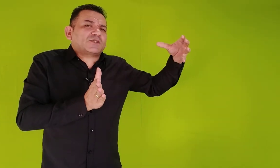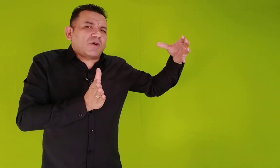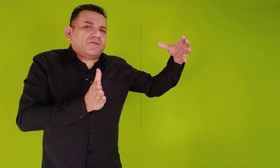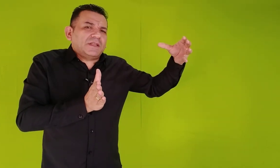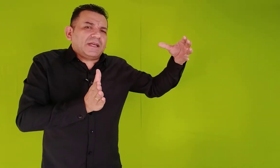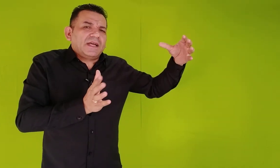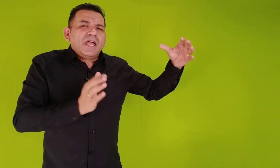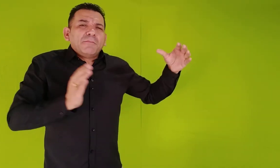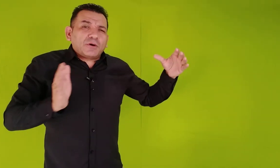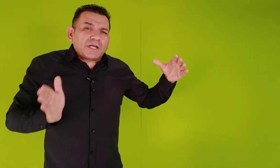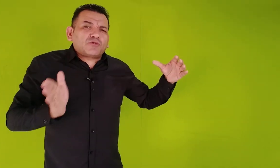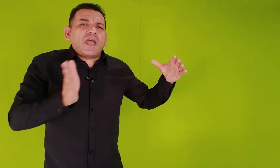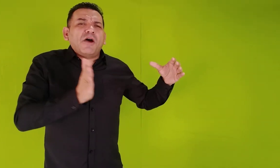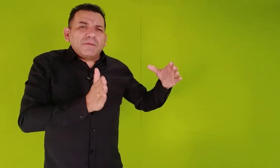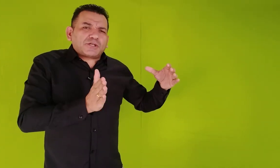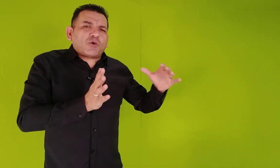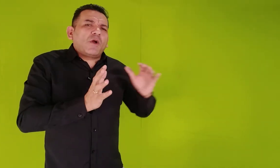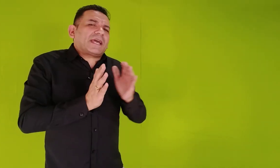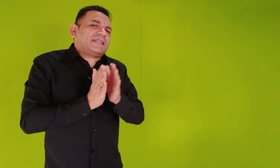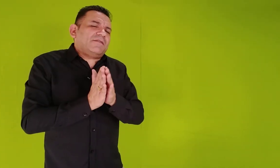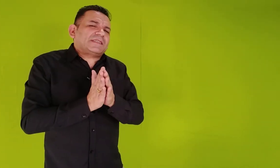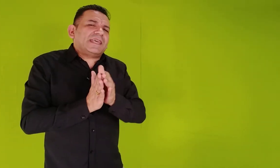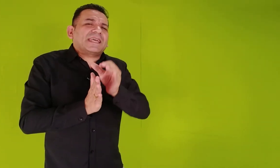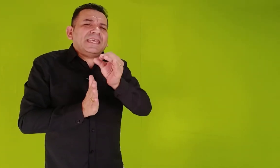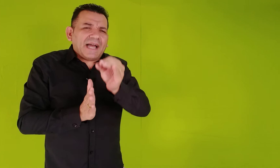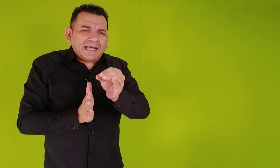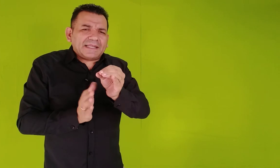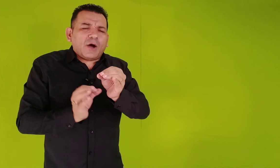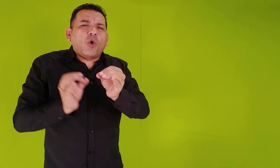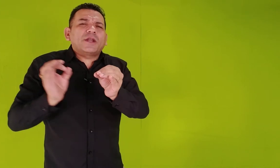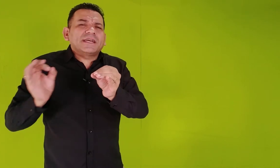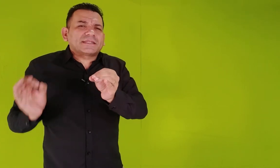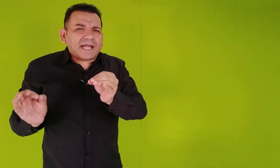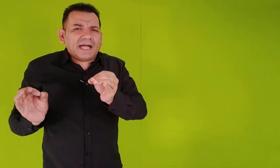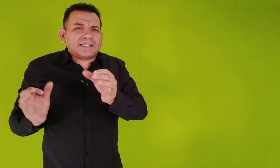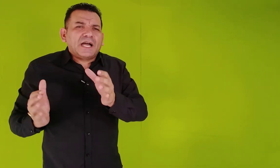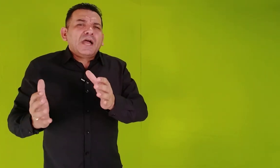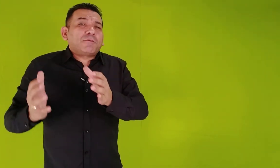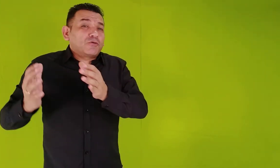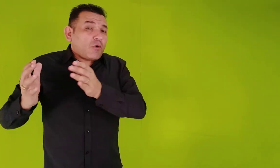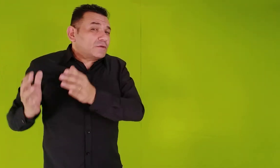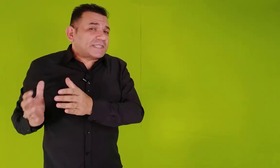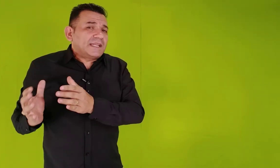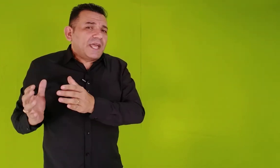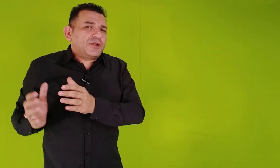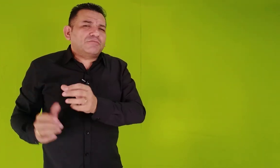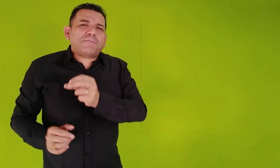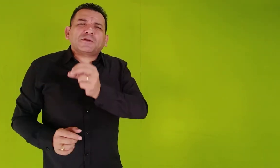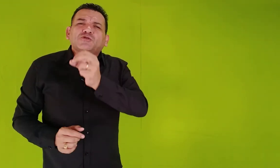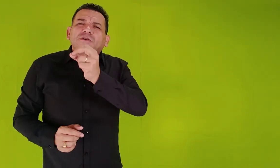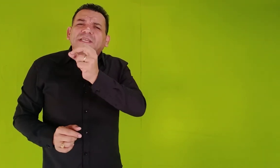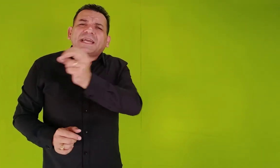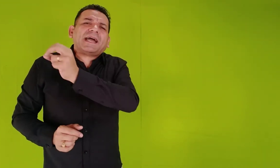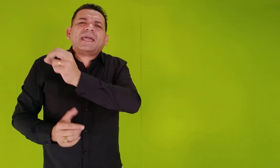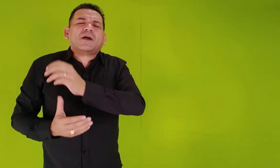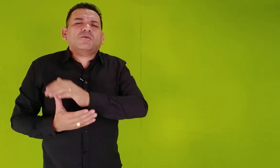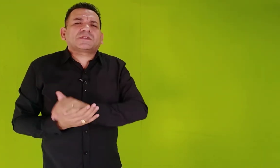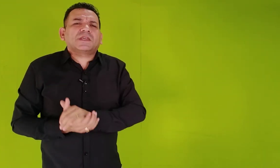sua vida. Portanto, é uma escolha que deve ser guiada, orientada por um conselheiro, uma pessoa que carrega consigo